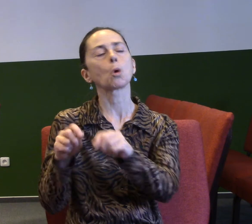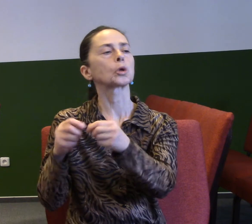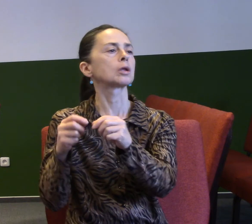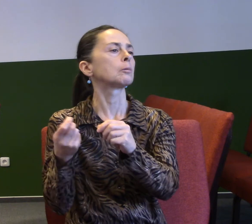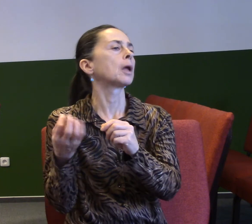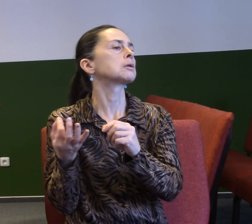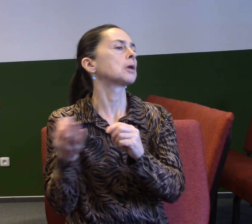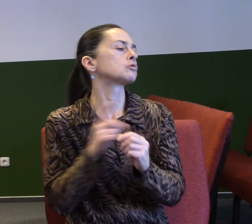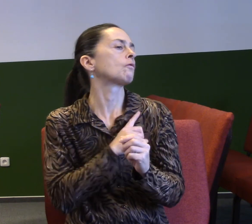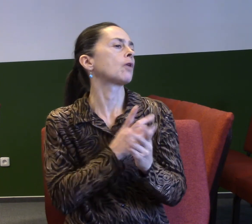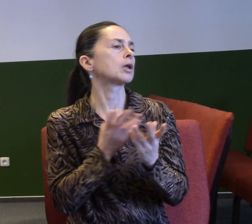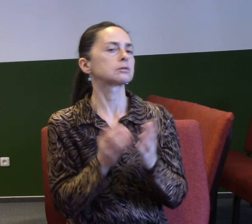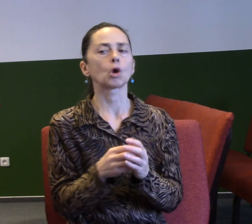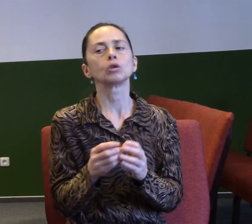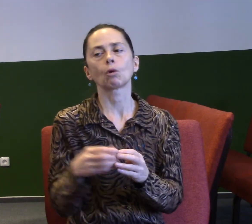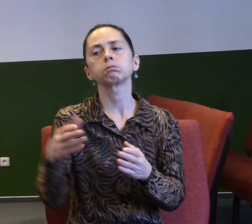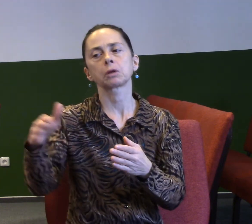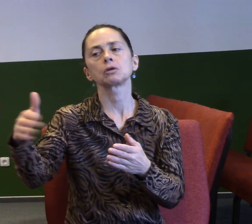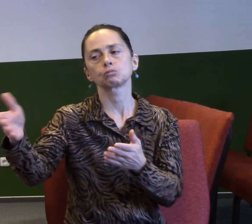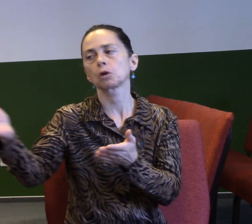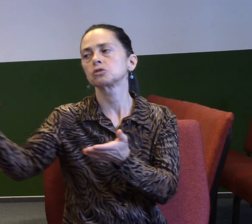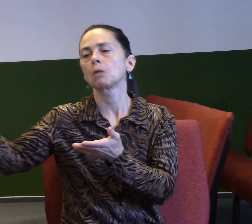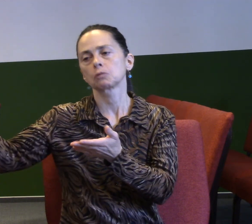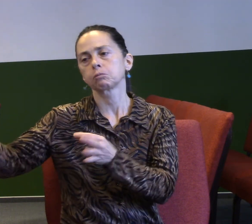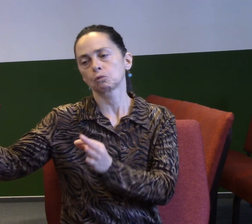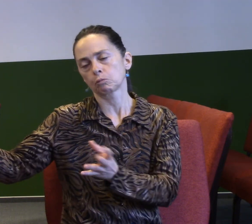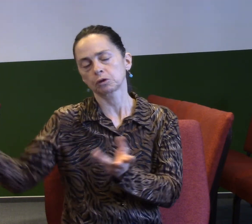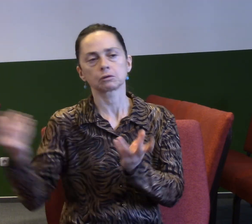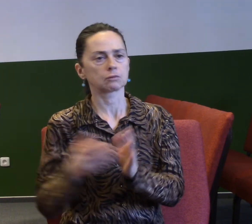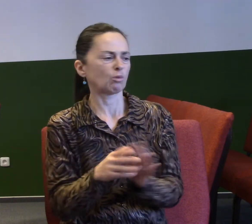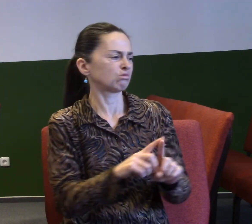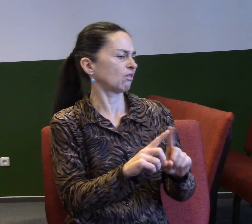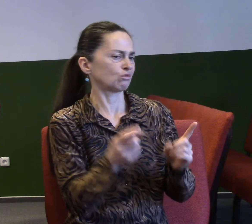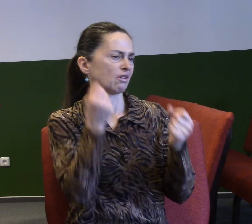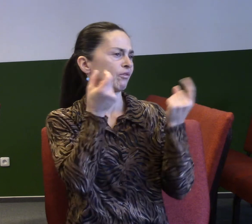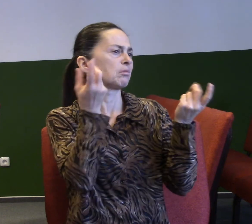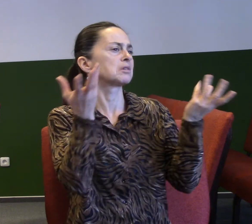nebo ho někam pošleme, to je různé, co uděláme. A tak si tak žijeme.